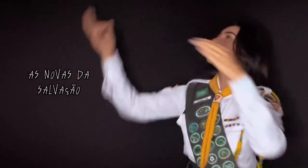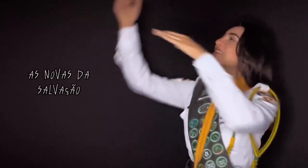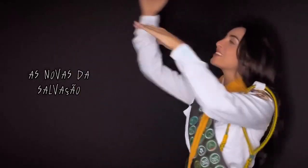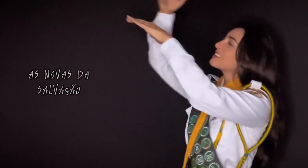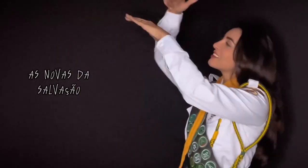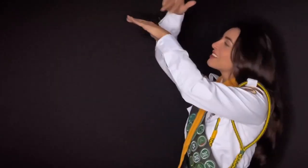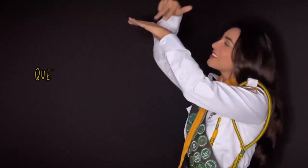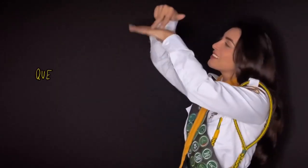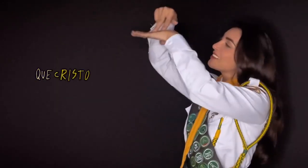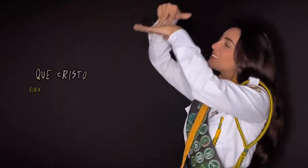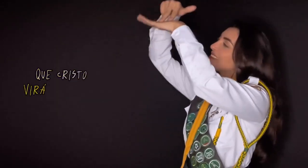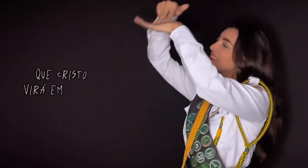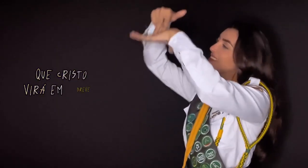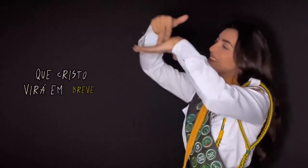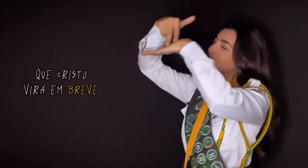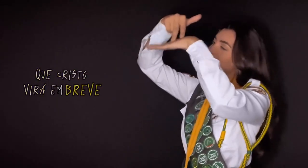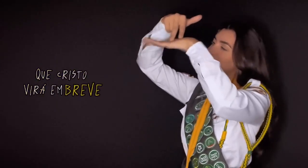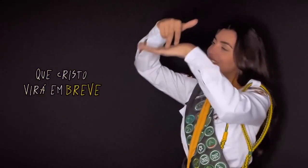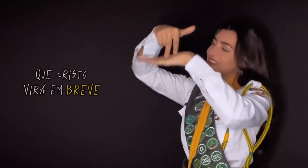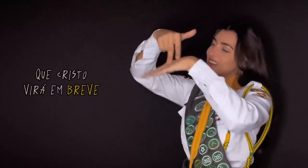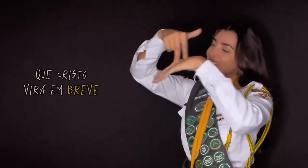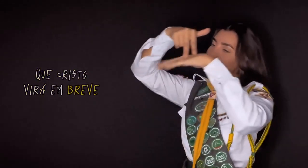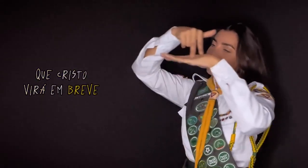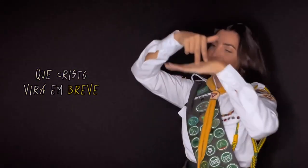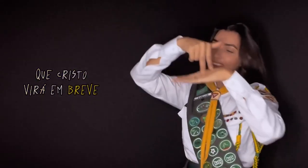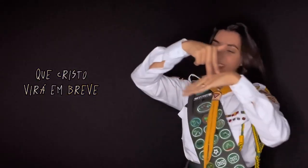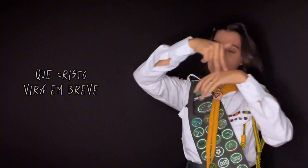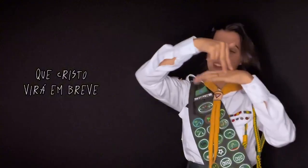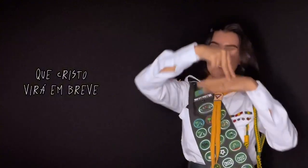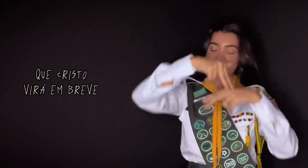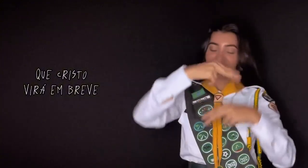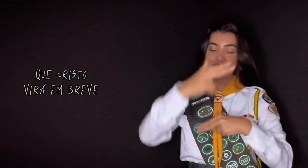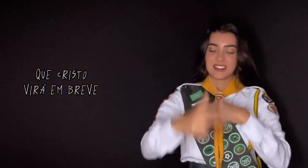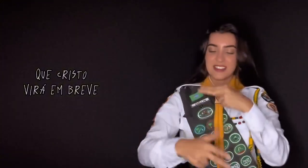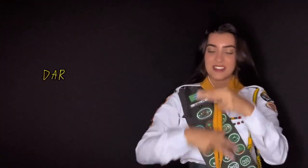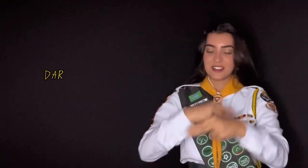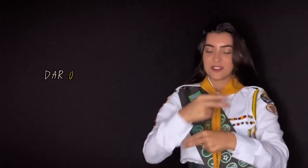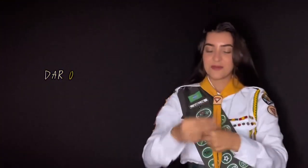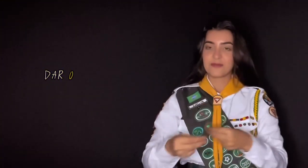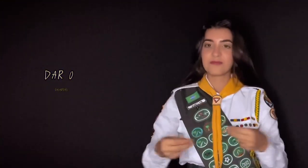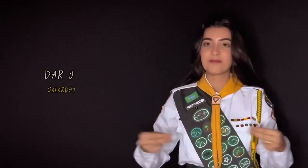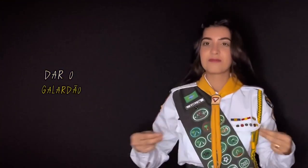Que Cristo virá em breve para o